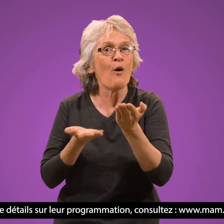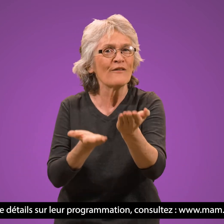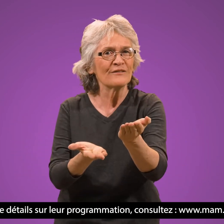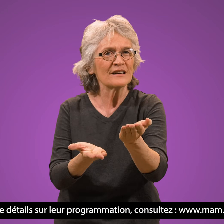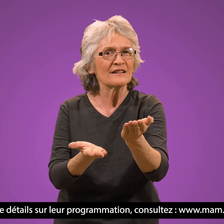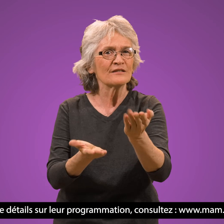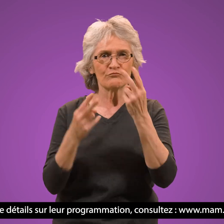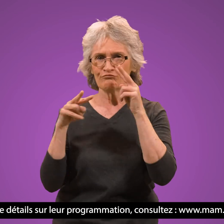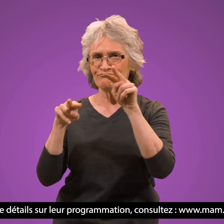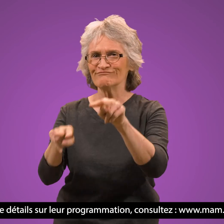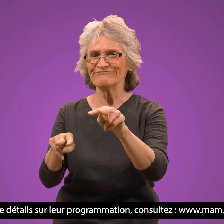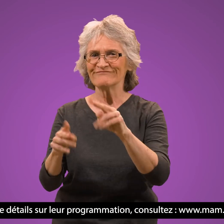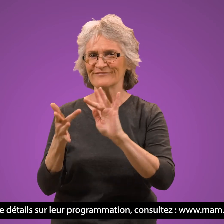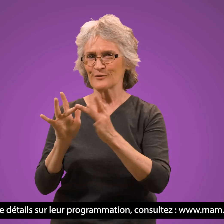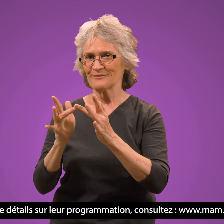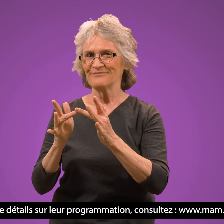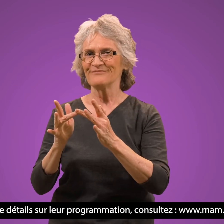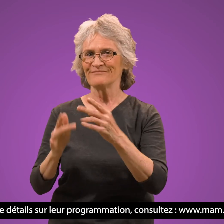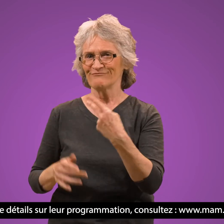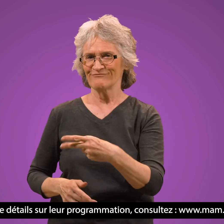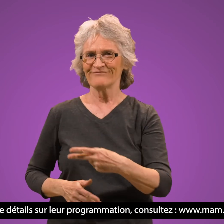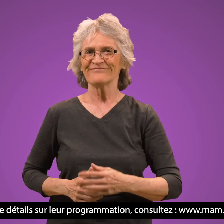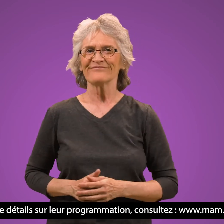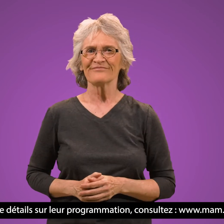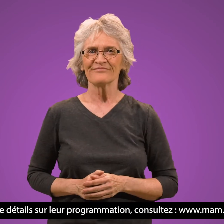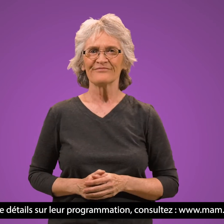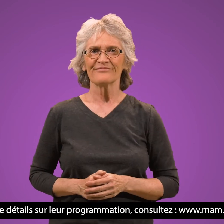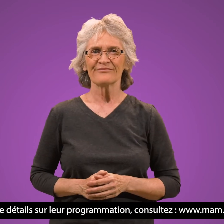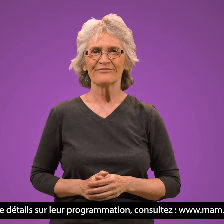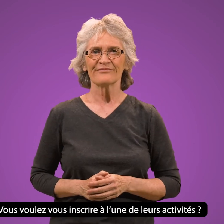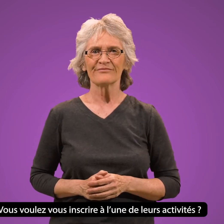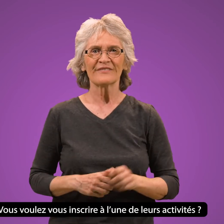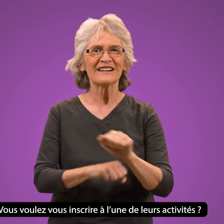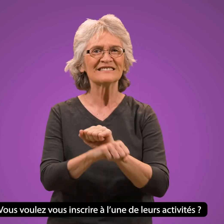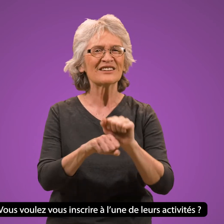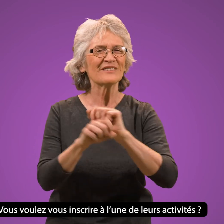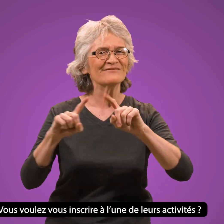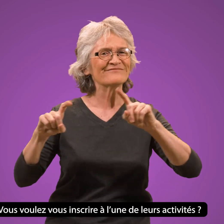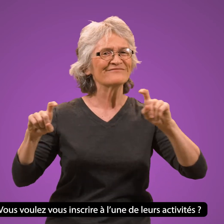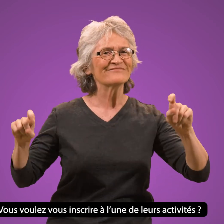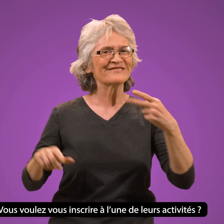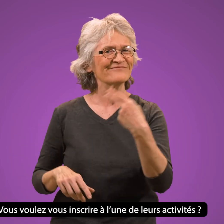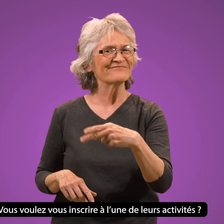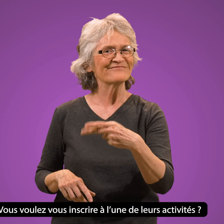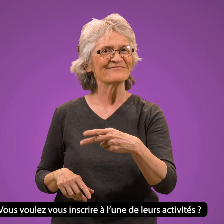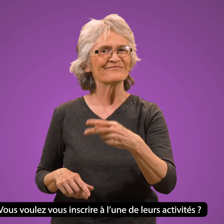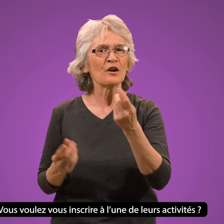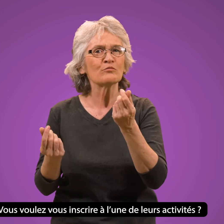.qc.ca. Vous voulez vous inscrire à l'une de leurs activités?